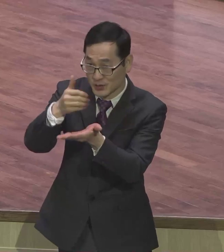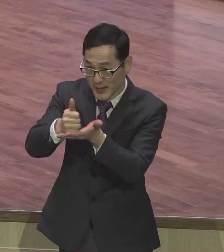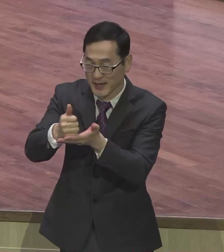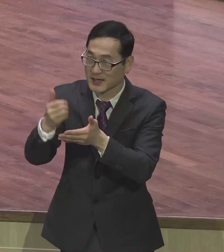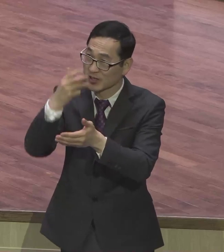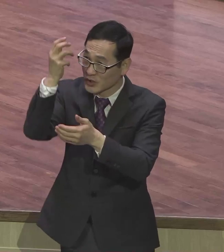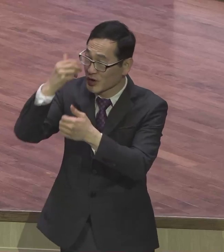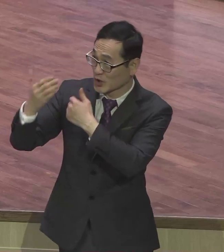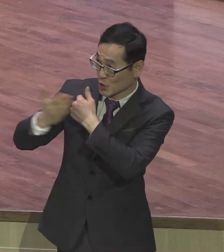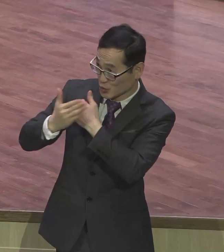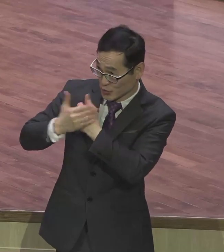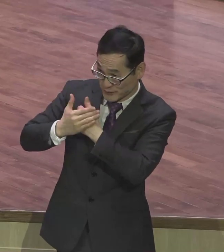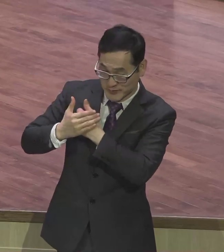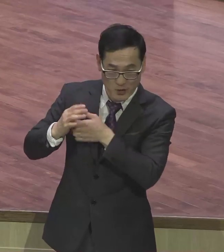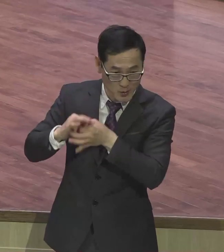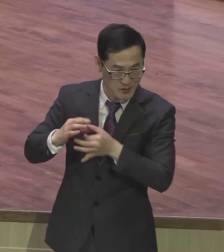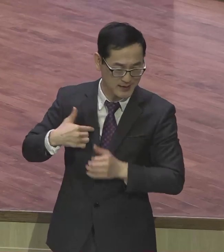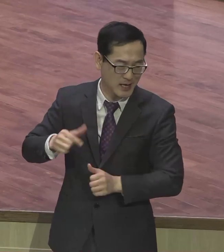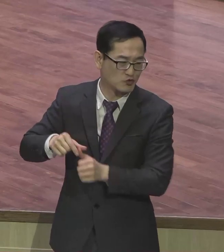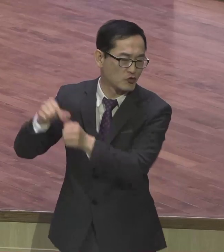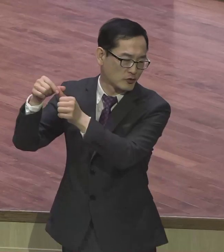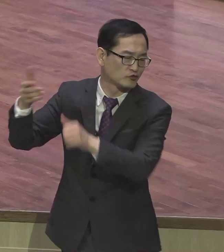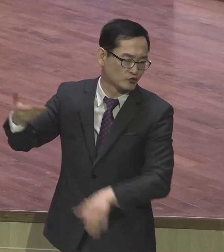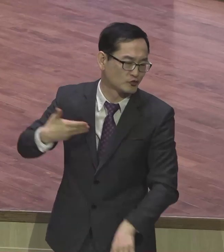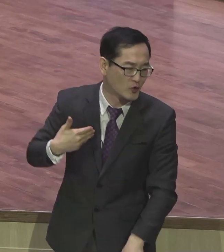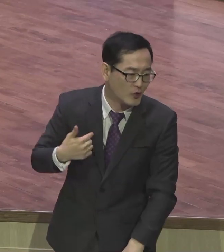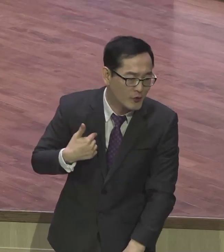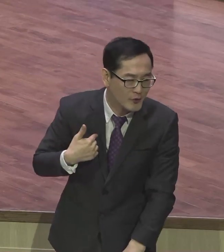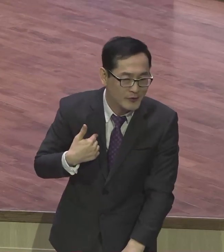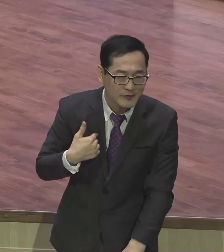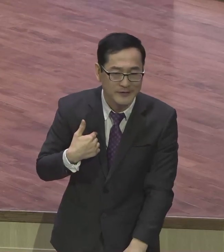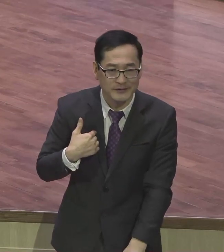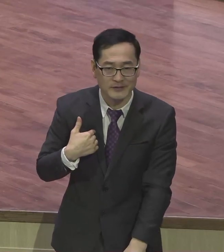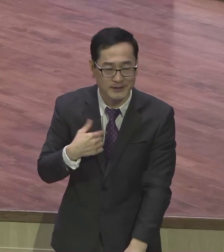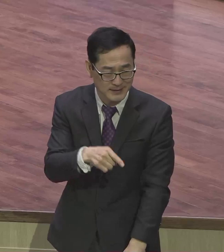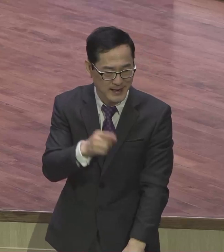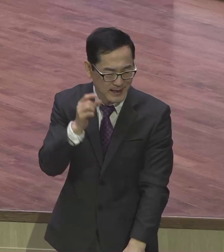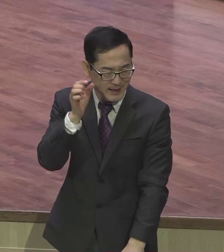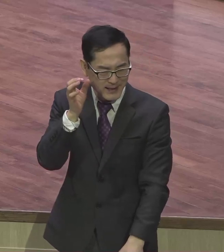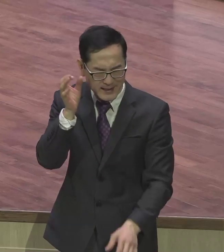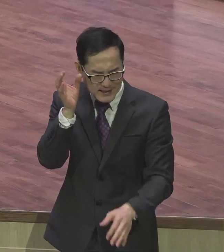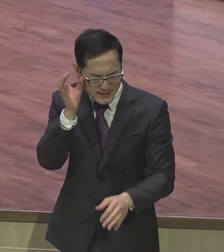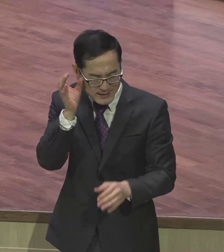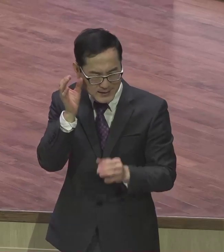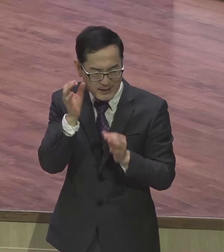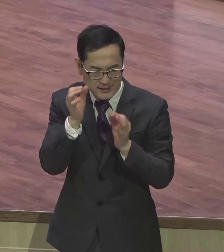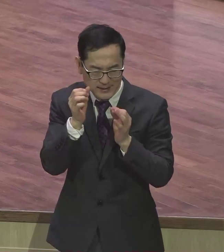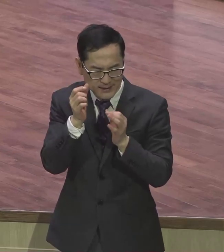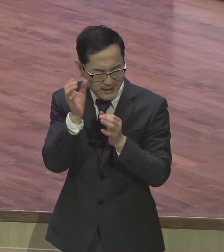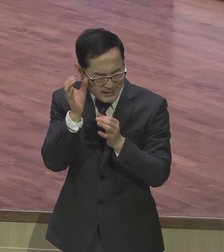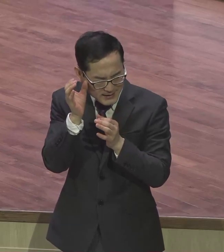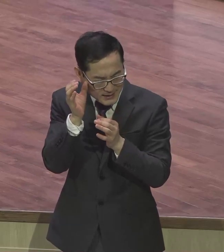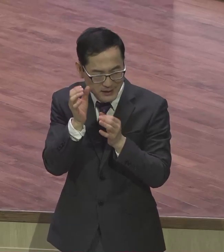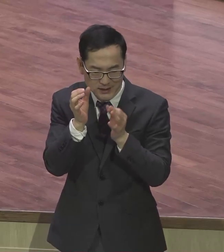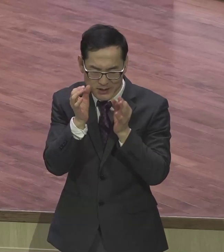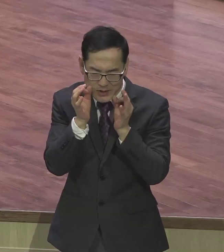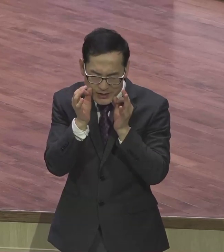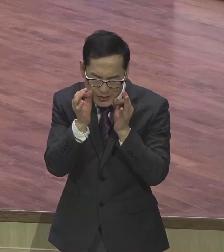구원에 이르게 할 줄 아는 거로 나의 간절한 기대와 소망을 따라 아무리라든지 부끄러워하지 아니하고 지금도